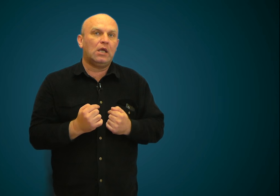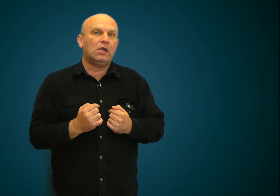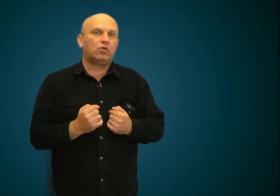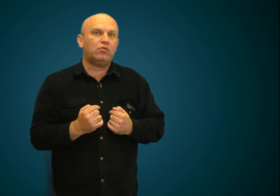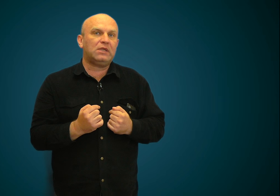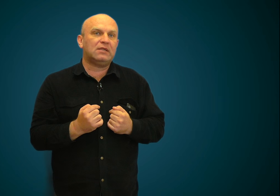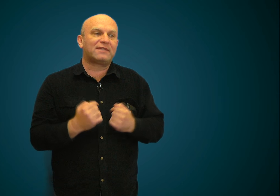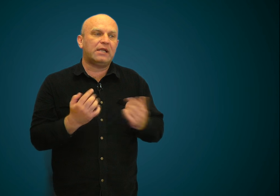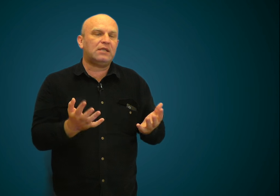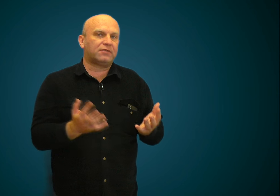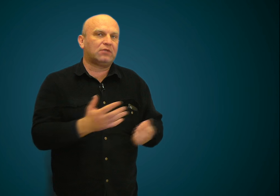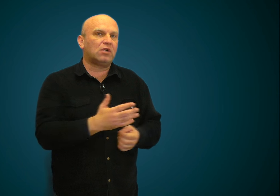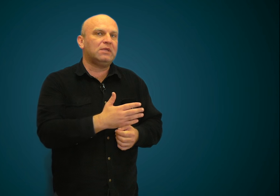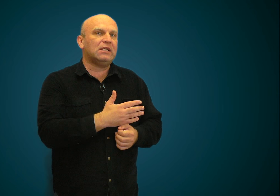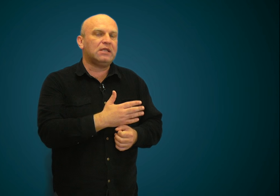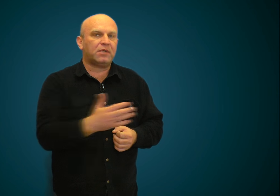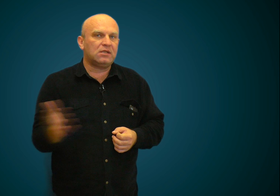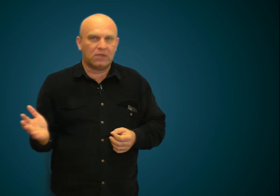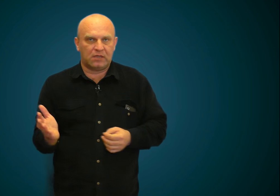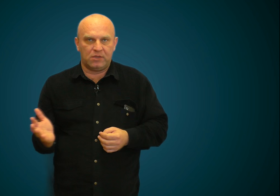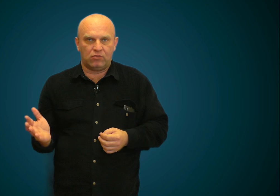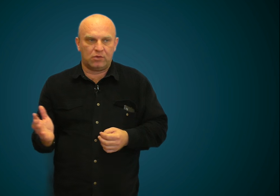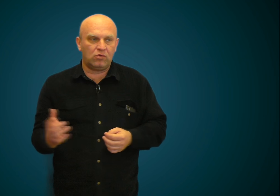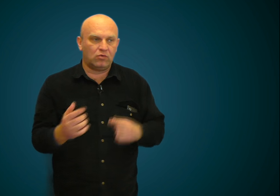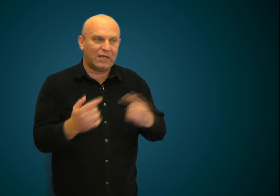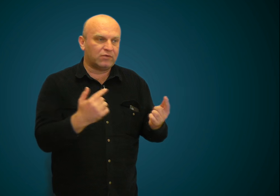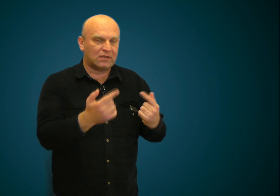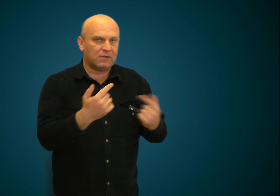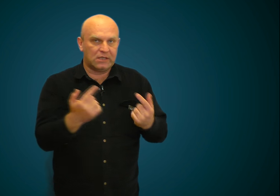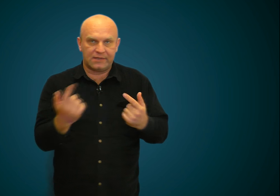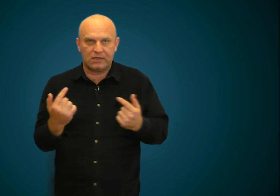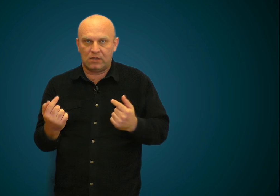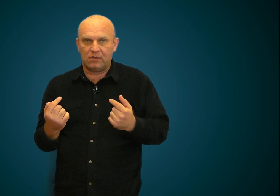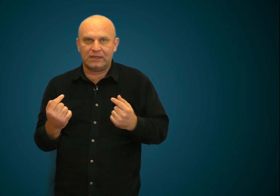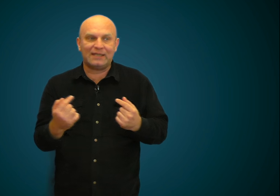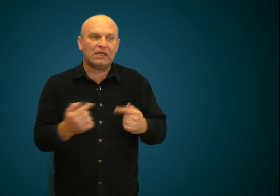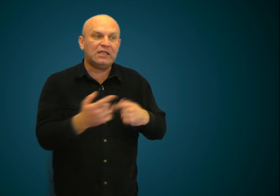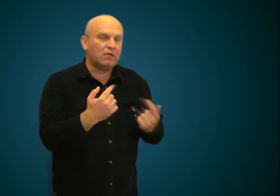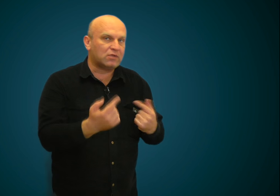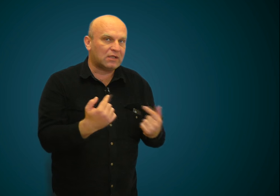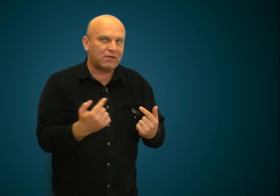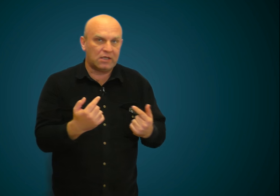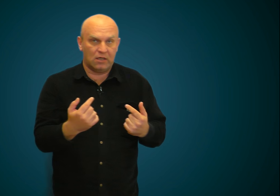Кроме взглядов, которыми необходимо кормить аудиторию для установления зрительного контакта и для установления